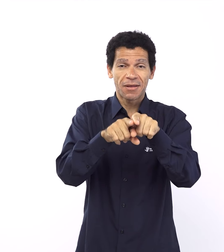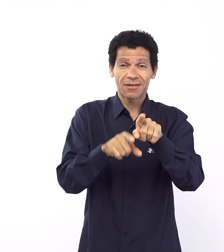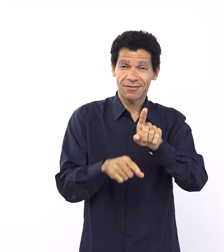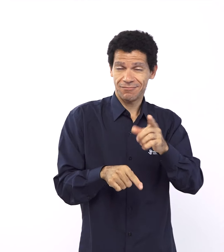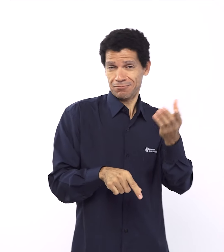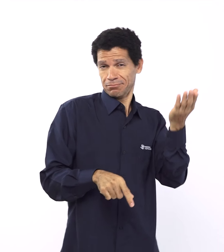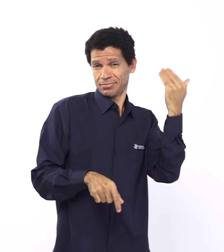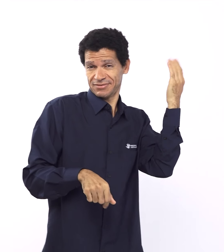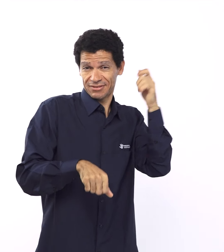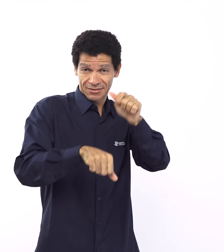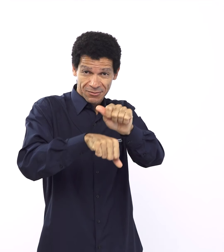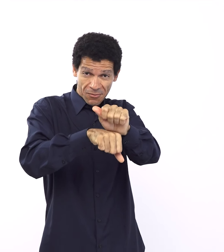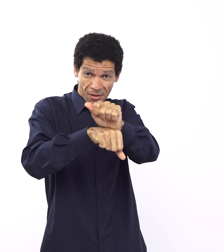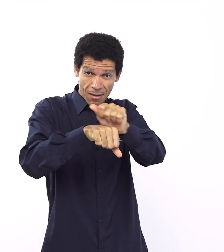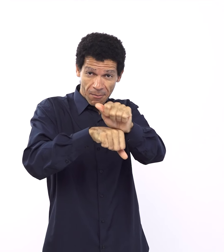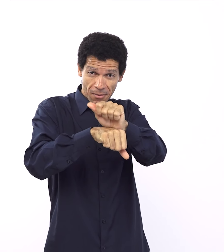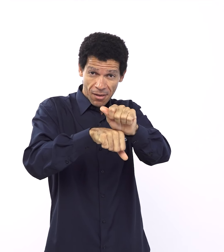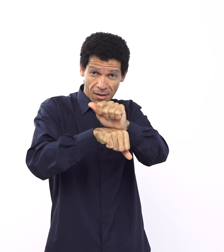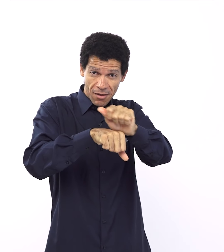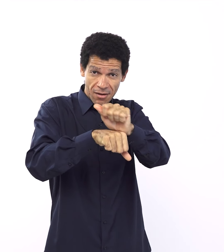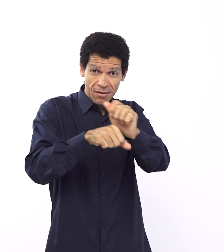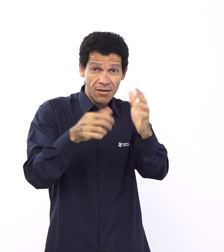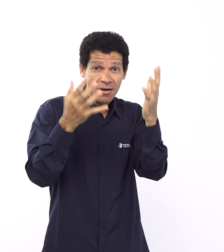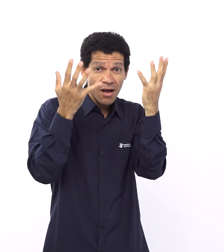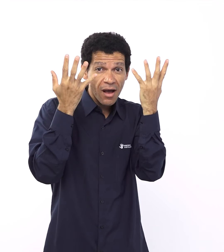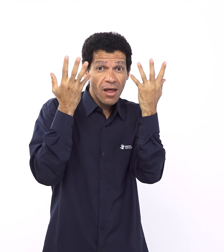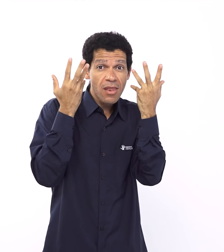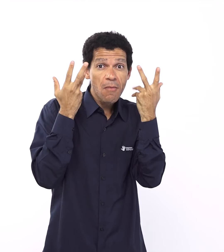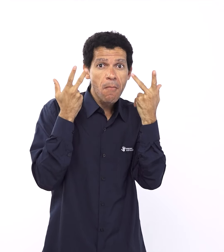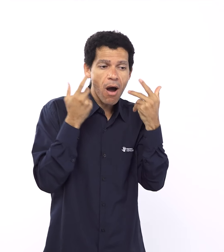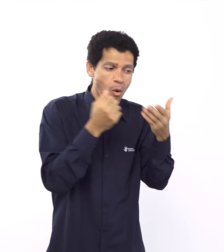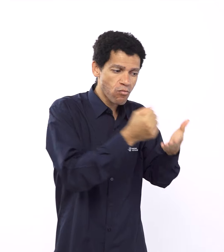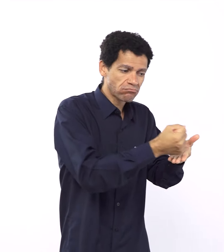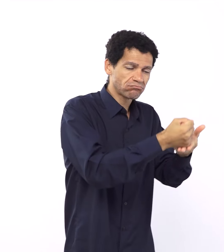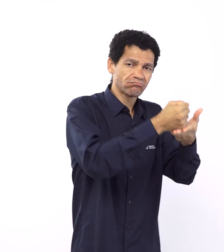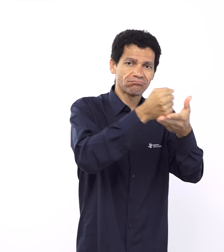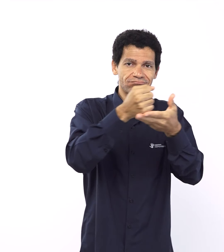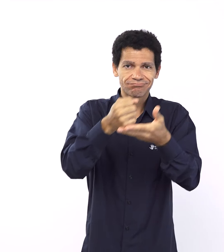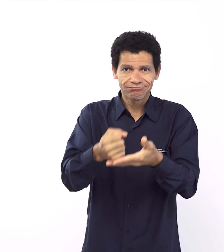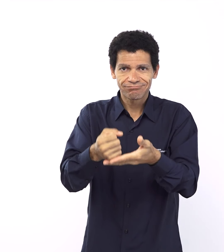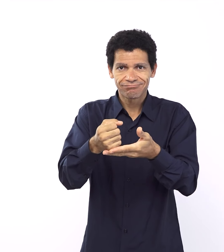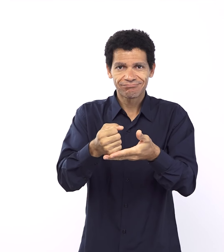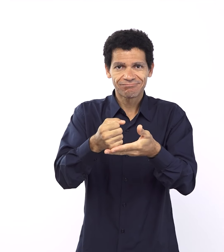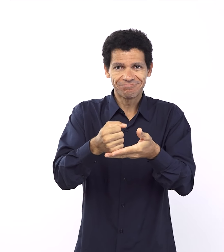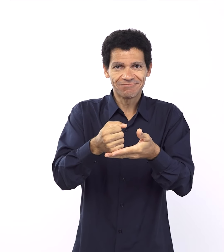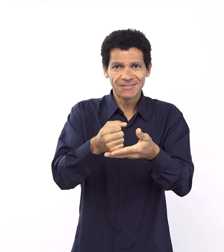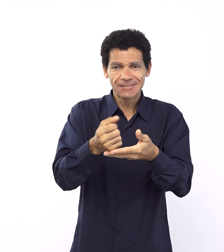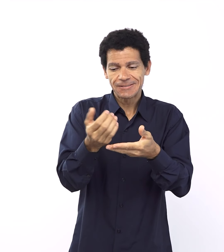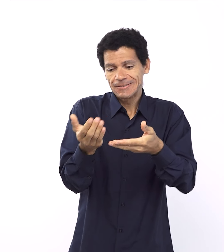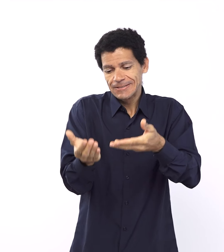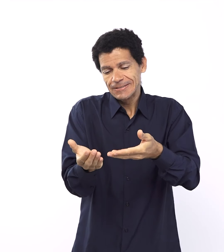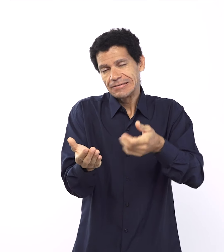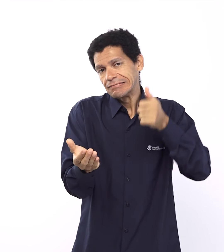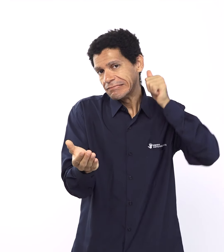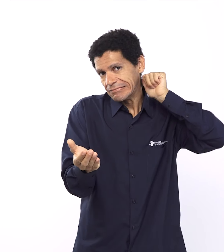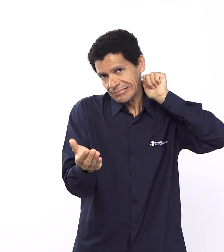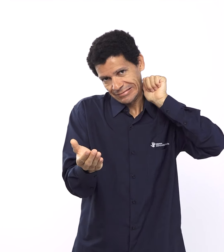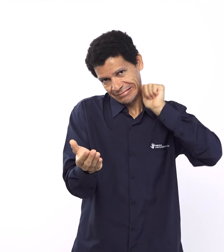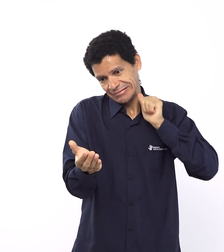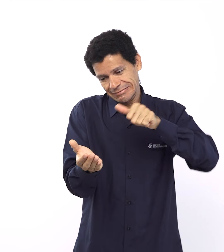nessa linha do que vocês estão comentando sobre a graça, porque assim, olhando de um aspecto